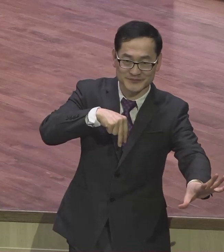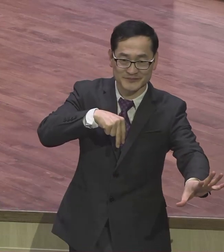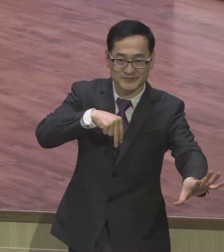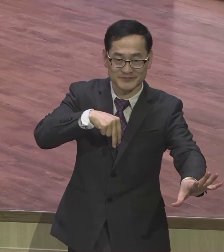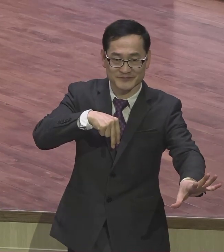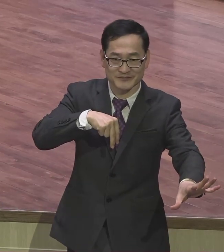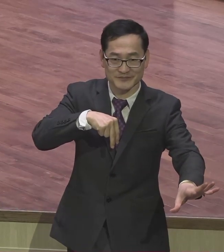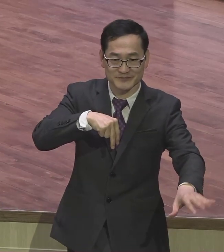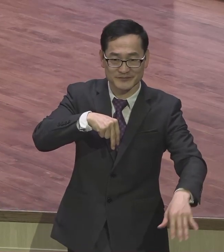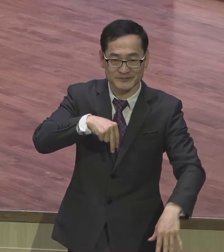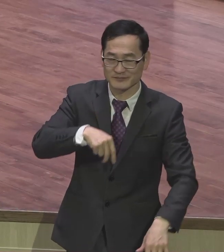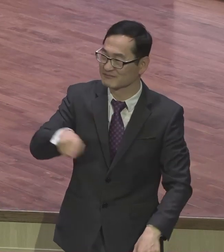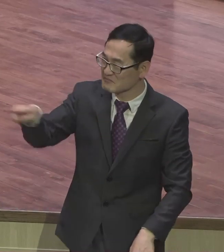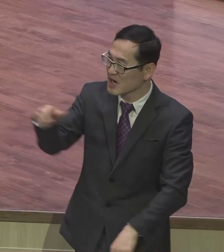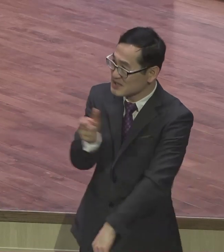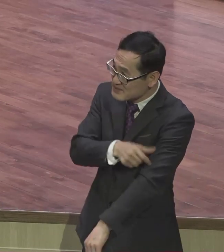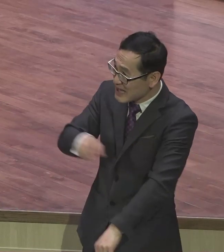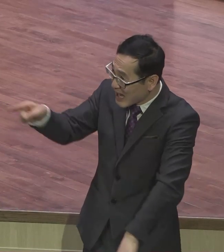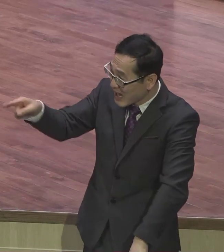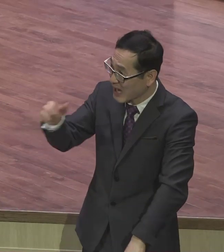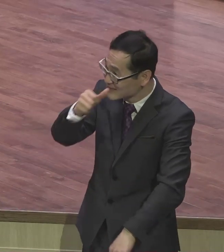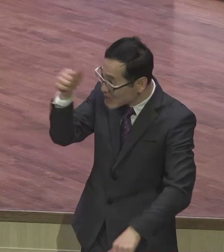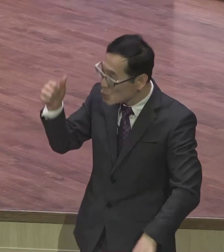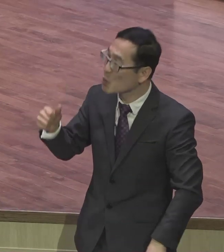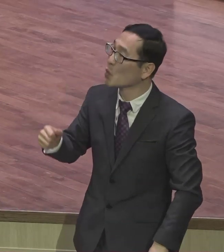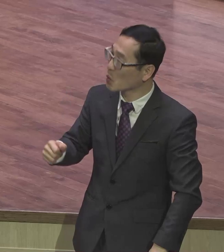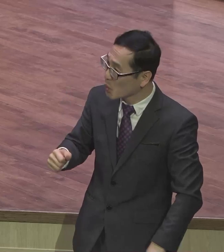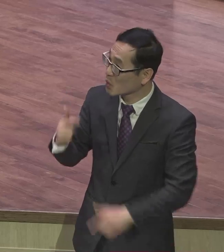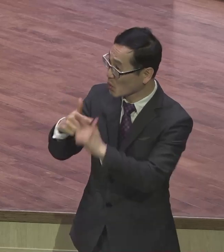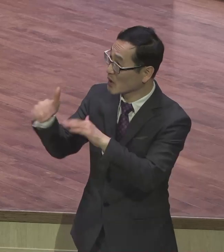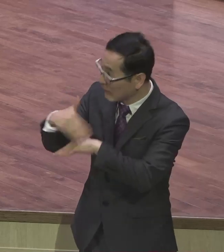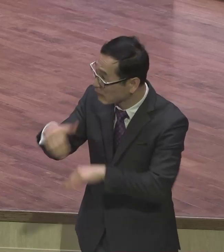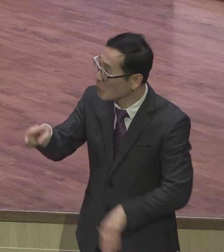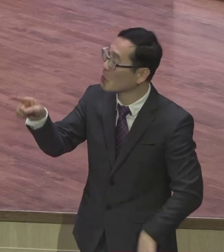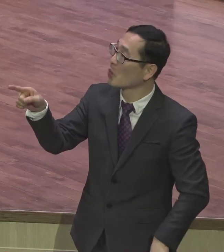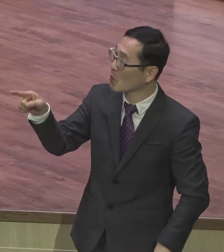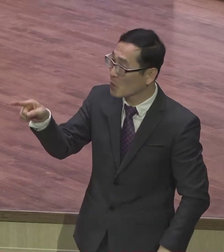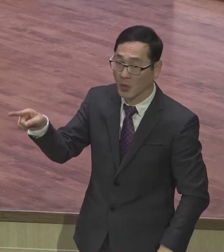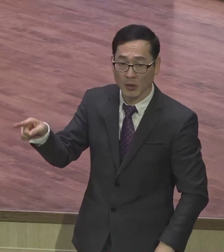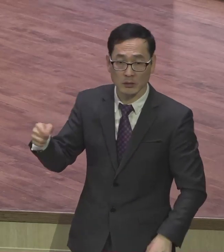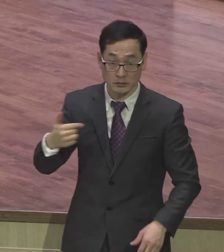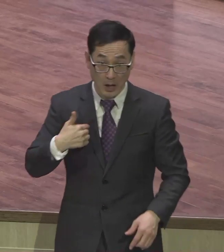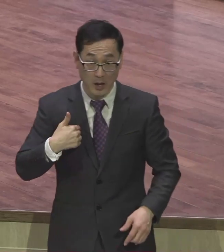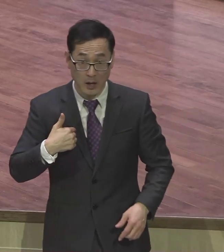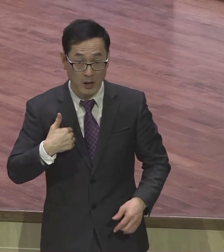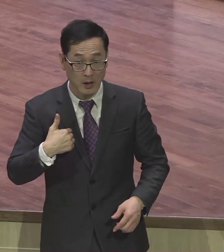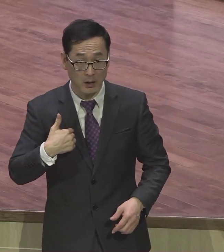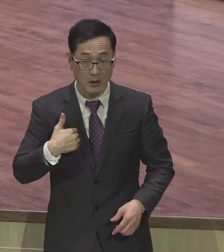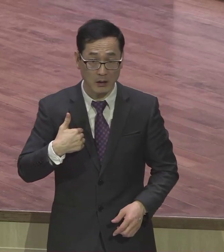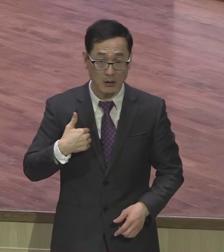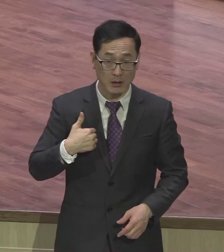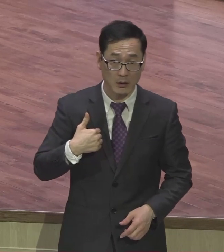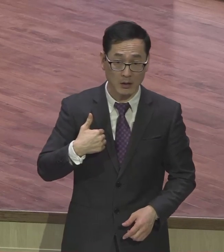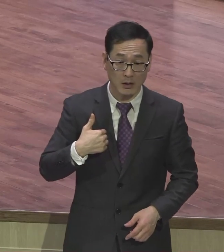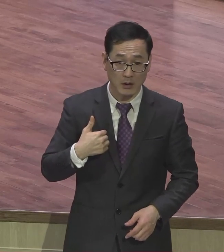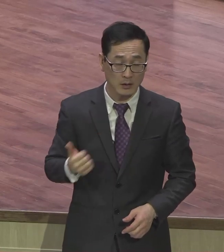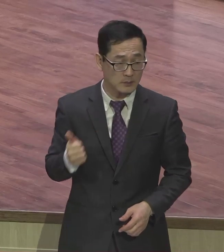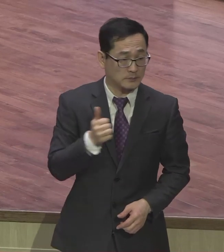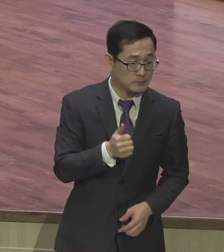집사람에 장모람에 건사람에 교회 다닌 다음에 노출되었습니다 그러면 우리가 어떤 삶을 살아야 하느냐